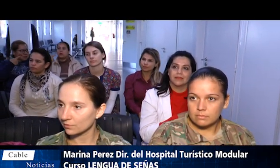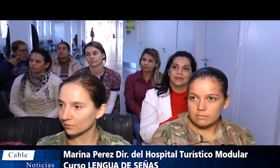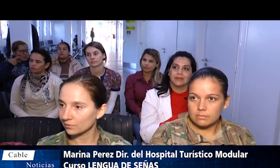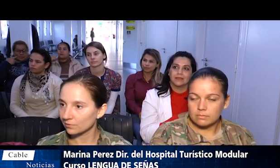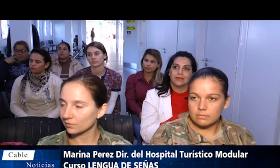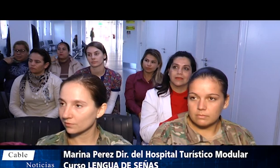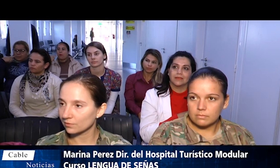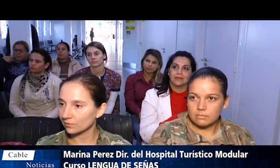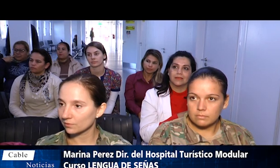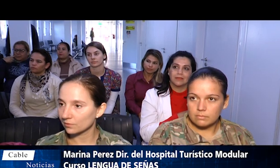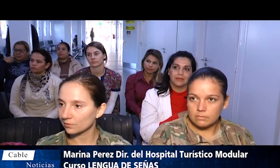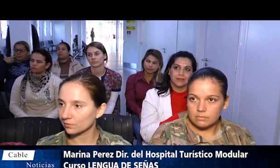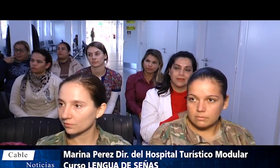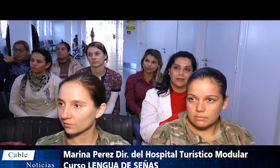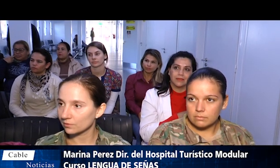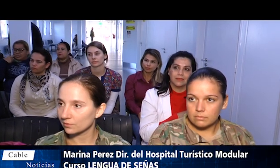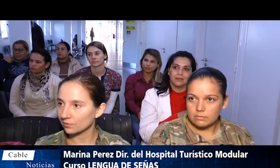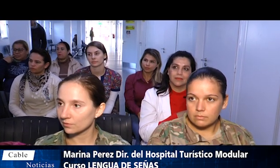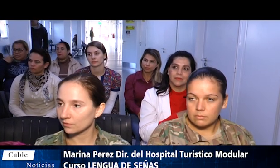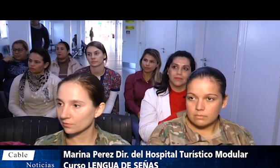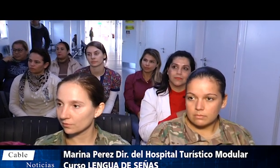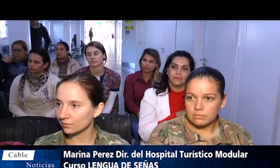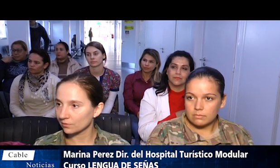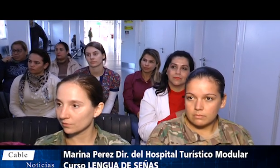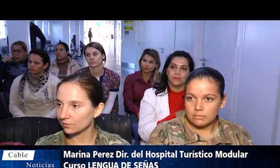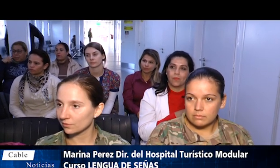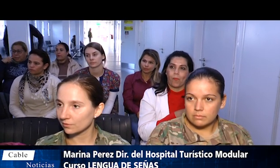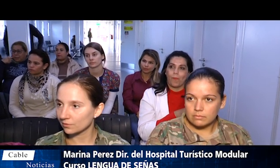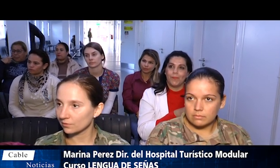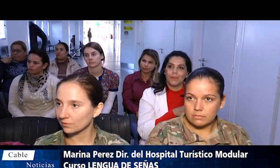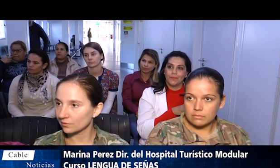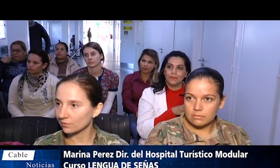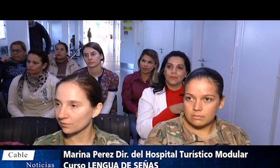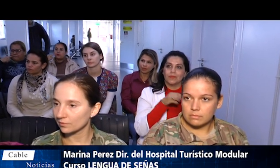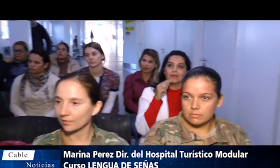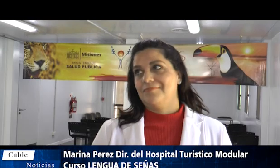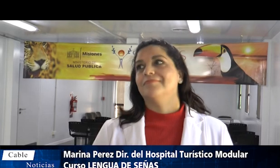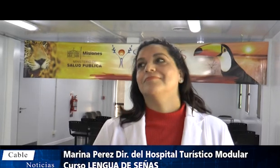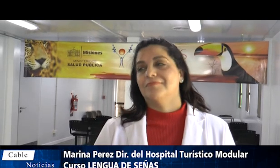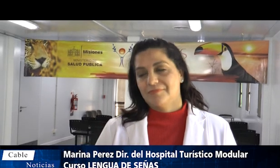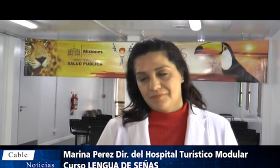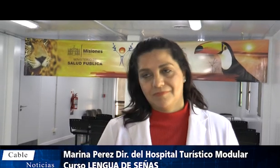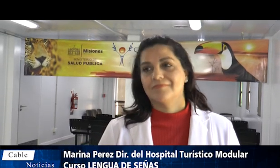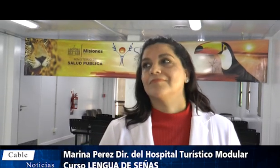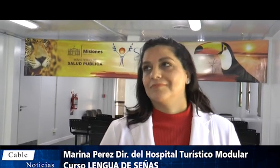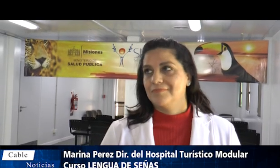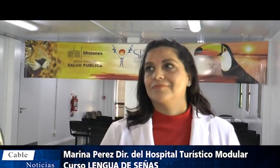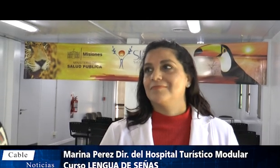enfatiza, la gesticulación. No solamente el movimiento de las manos, sino que tiene que ir acompañado con el lenguaje corporal.